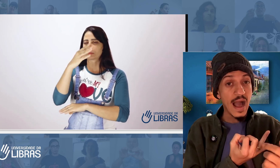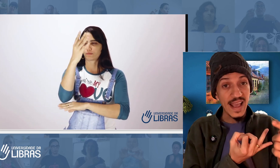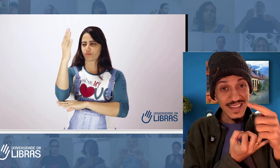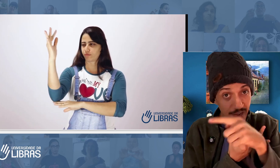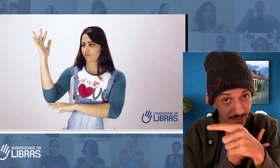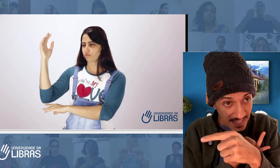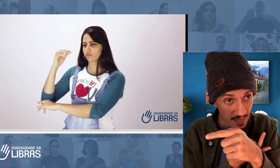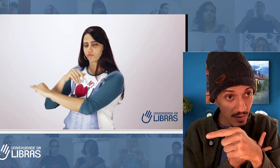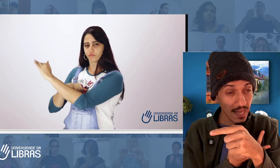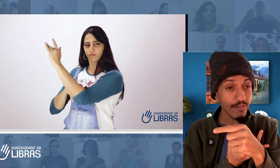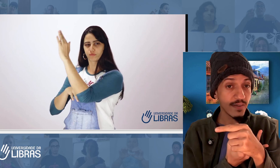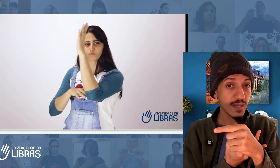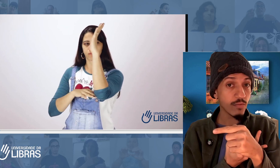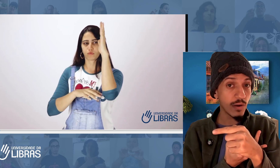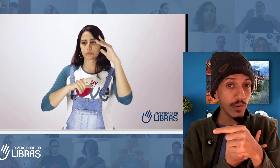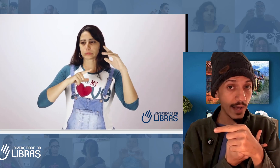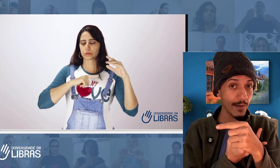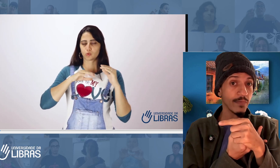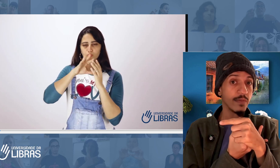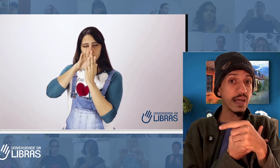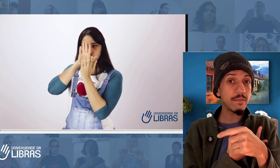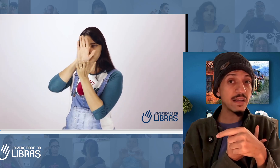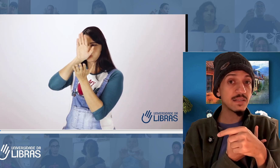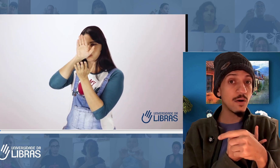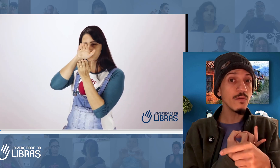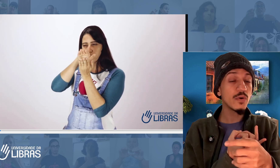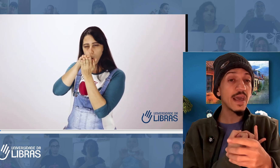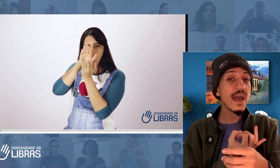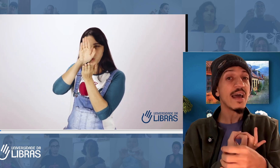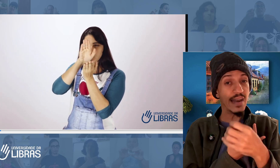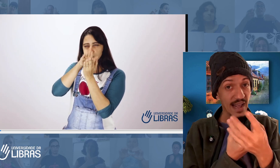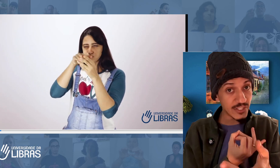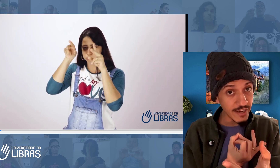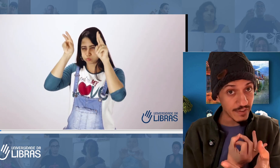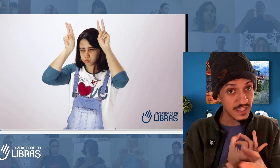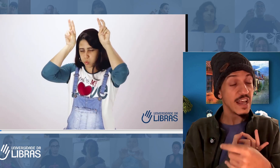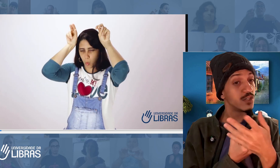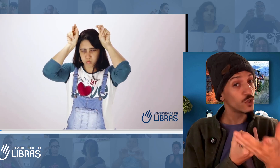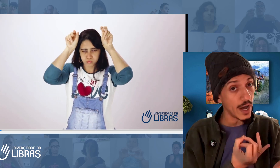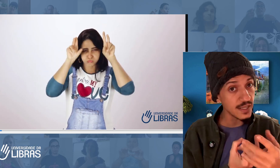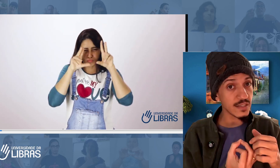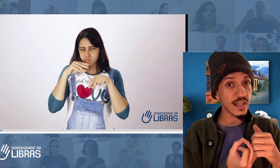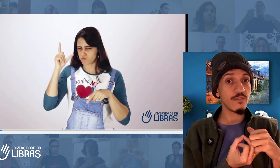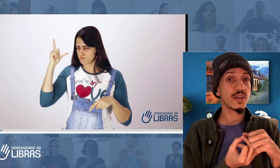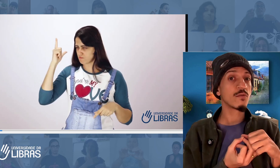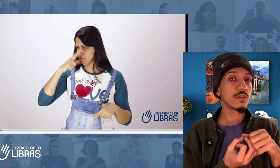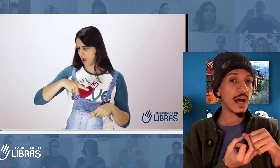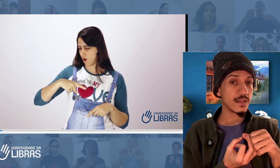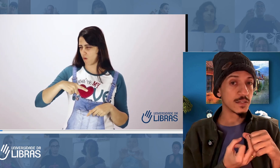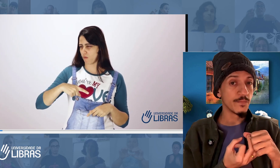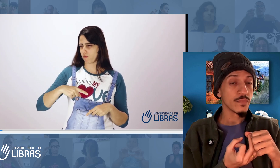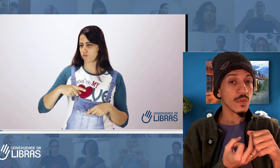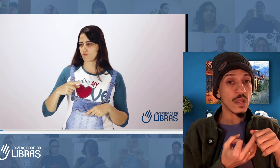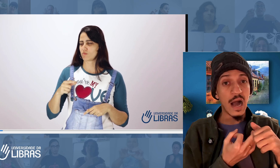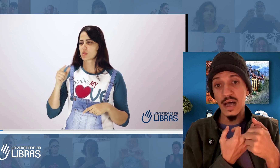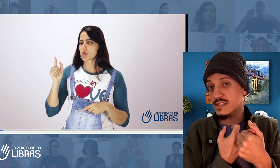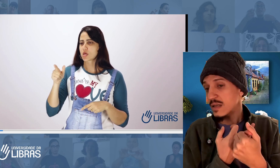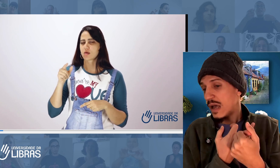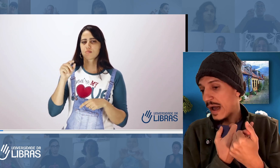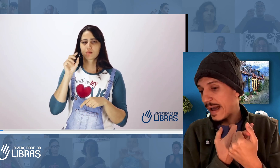entrevista que eu estava fazendo com a Luana nada mais são do que narrativas, histórias que estavam sendo contadas. As